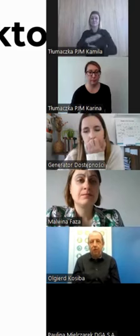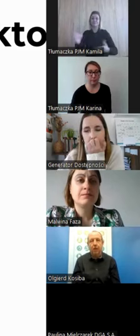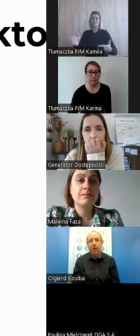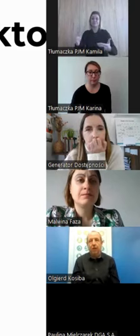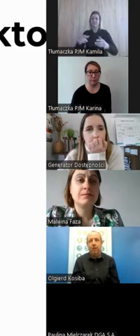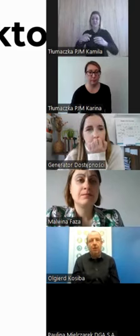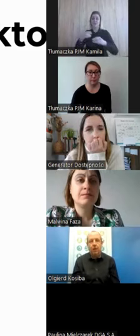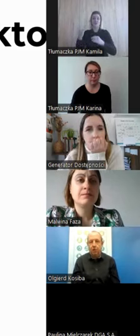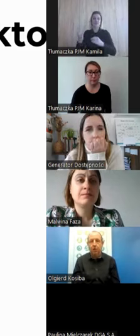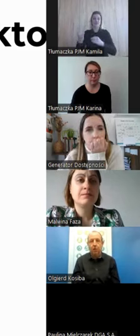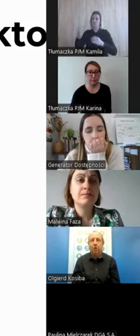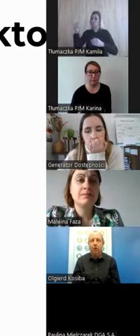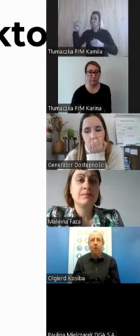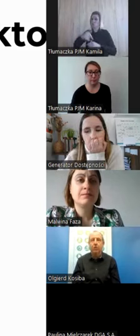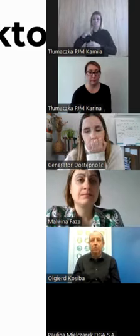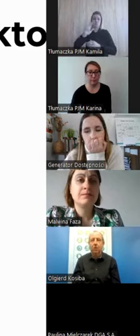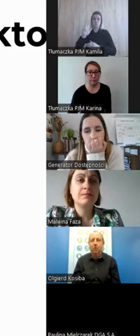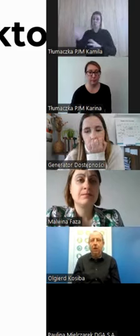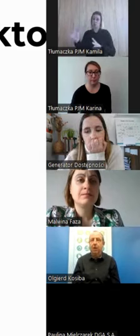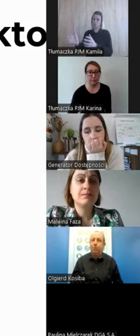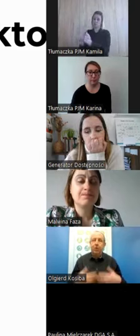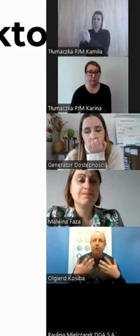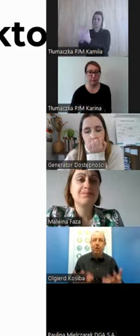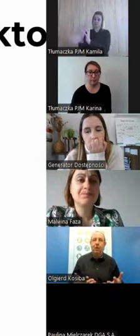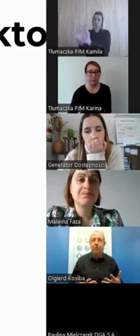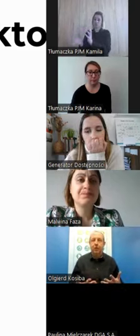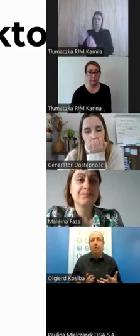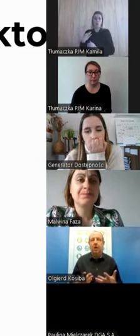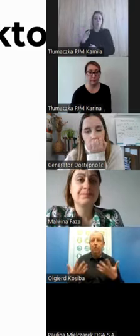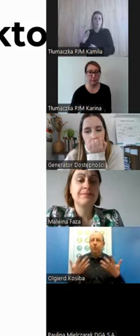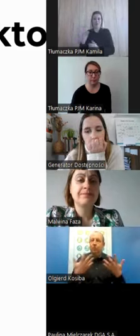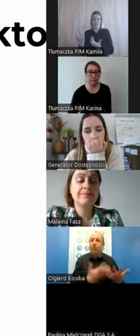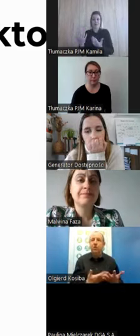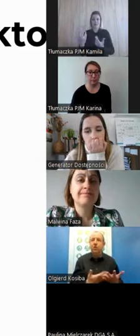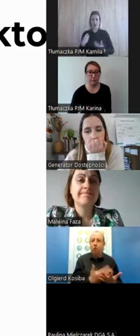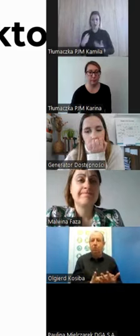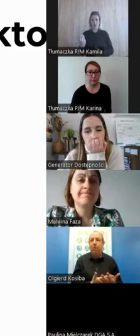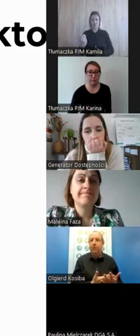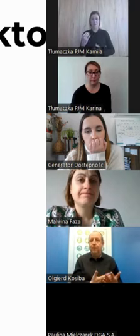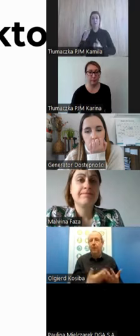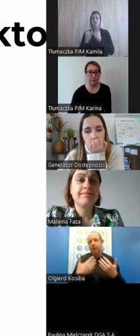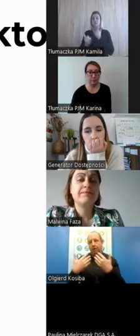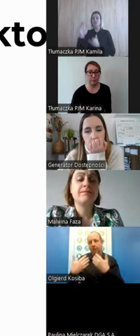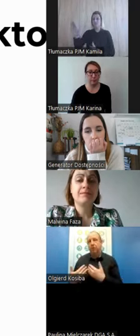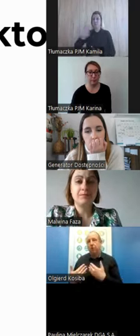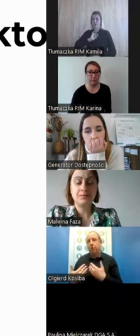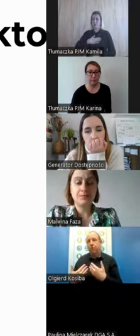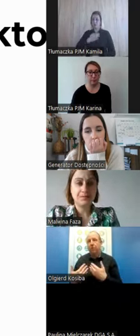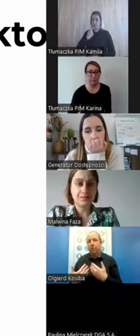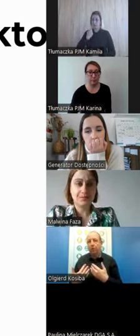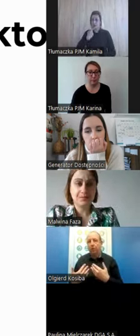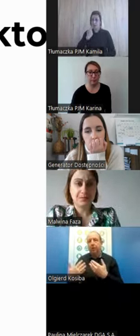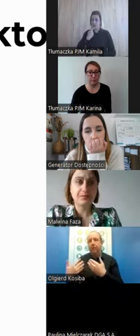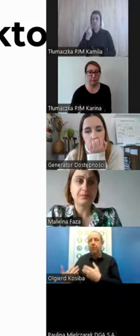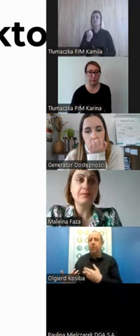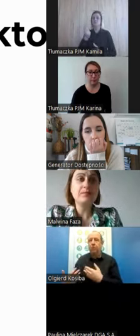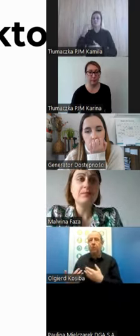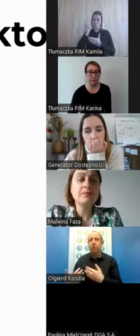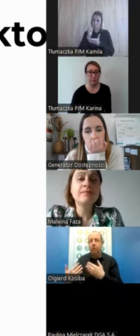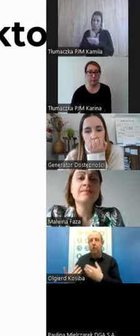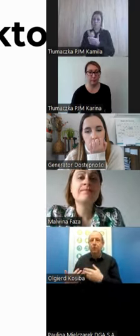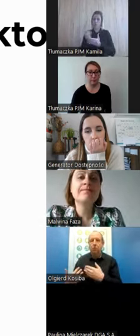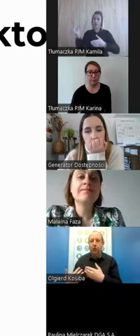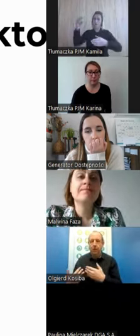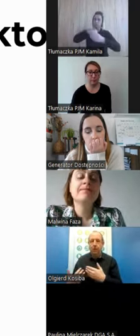zależne. Niezależnie od tego, ile będzie miało lat. Jak mu dacie język, to wejdzie w grupę. Jeżeli to będzie polski, wejdzie w